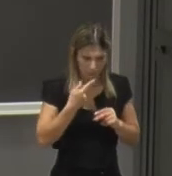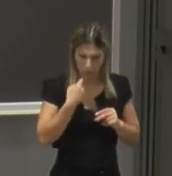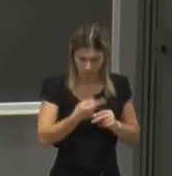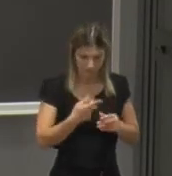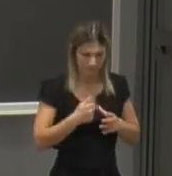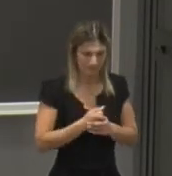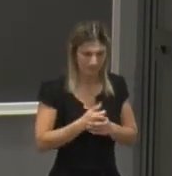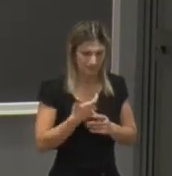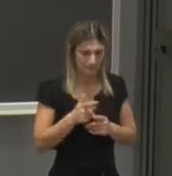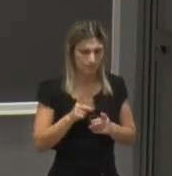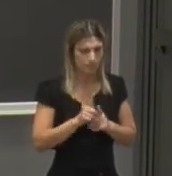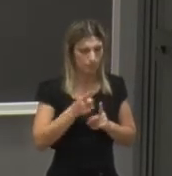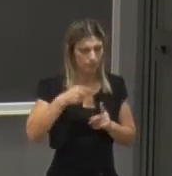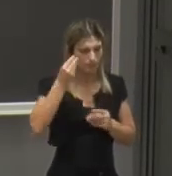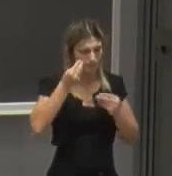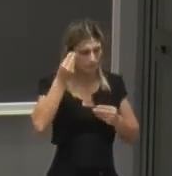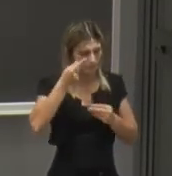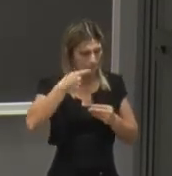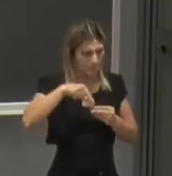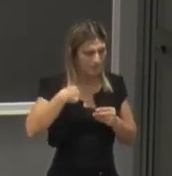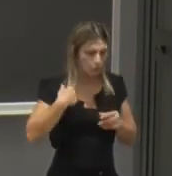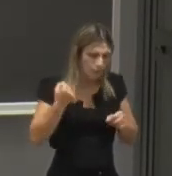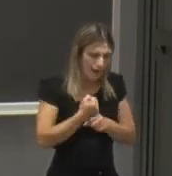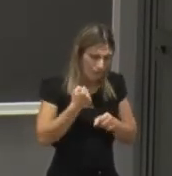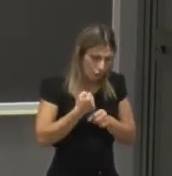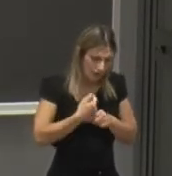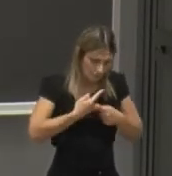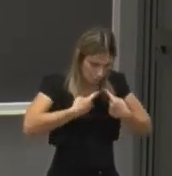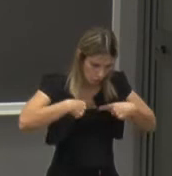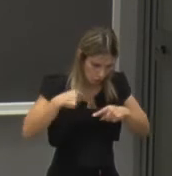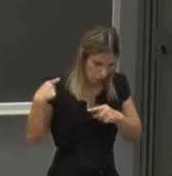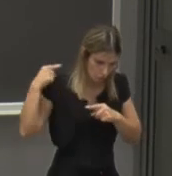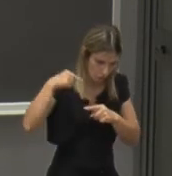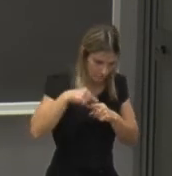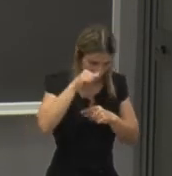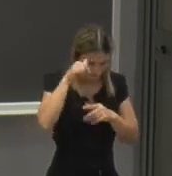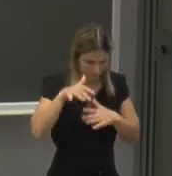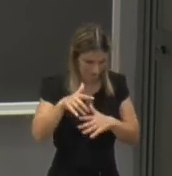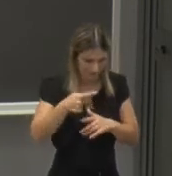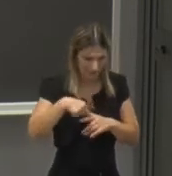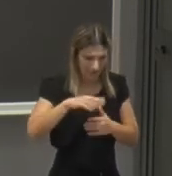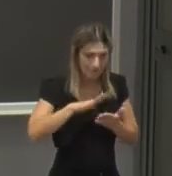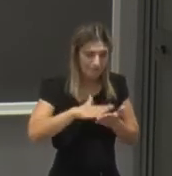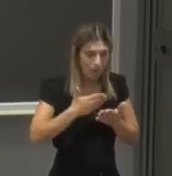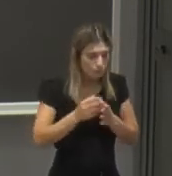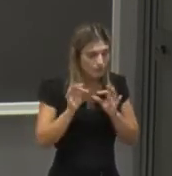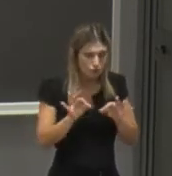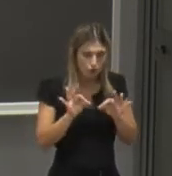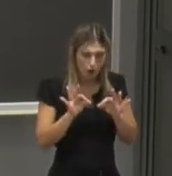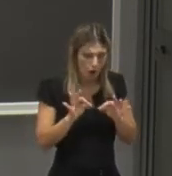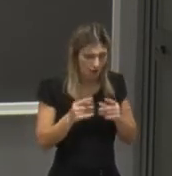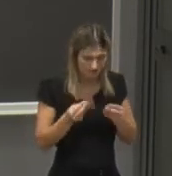è una questione in un certo senso di tutto il nostro teneo riceve delle ottime valutazioni da parte degli